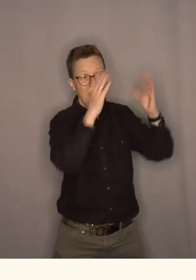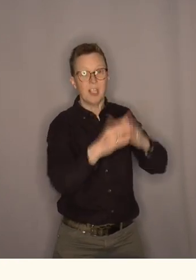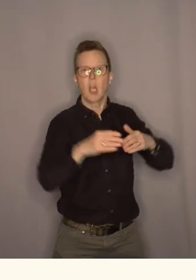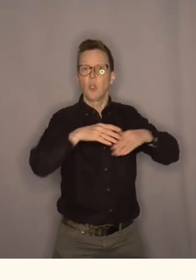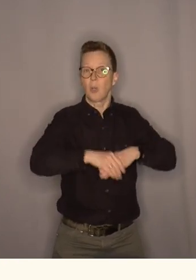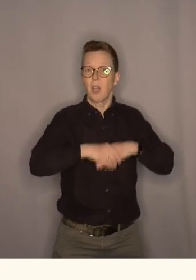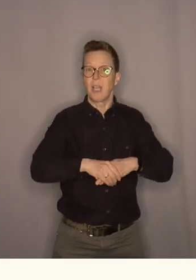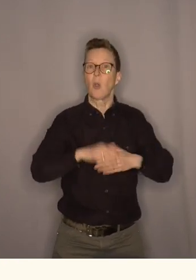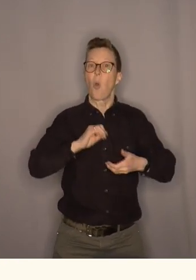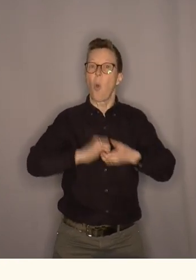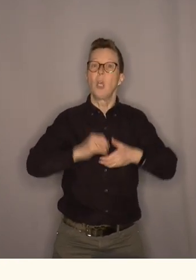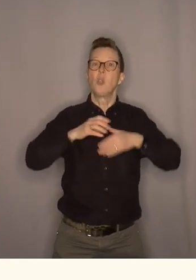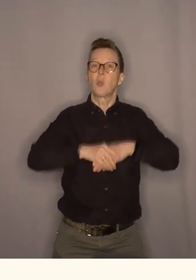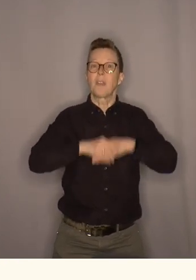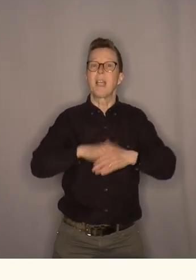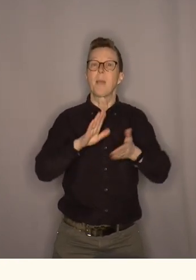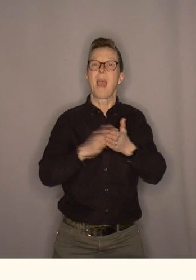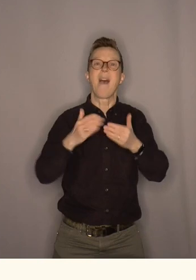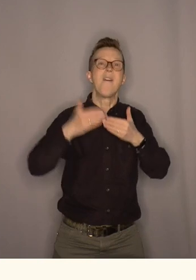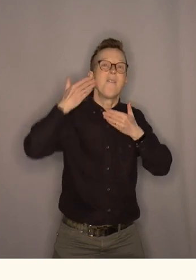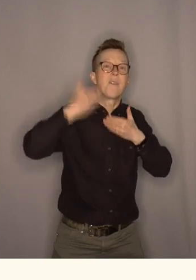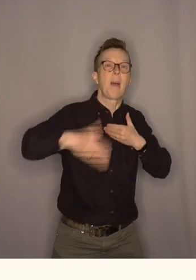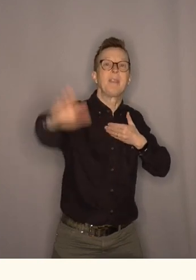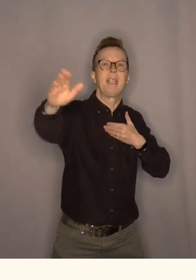solidaritet med de fremtidige generasjonene.